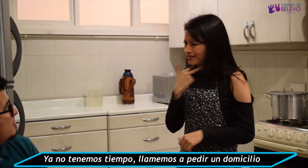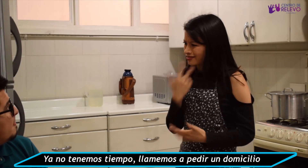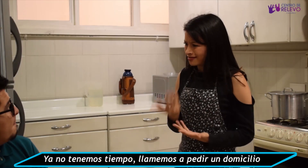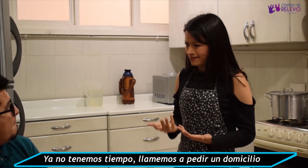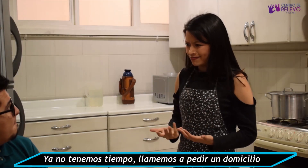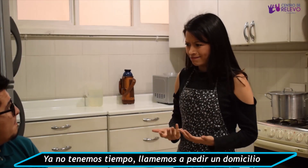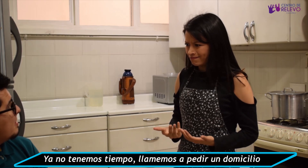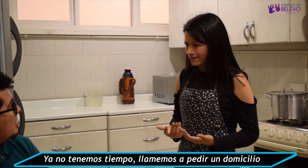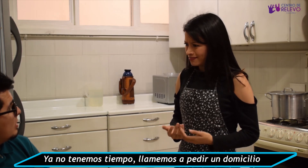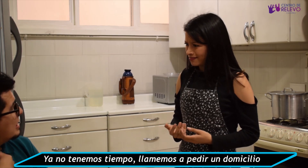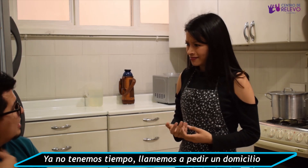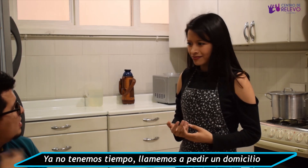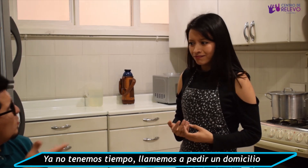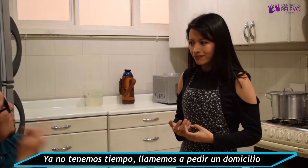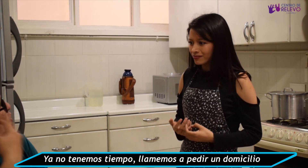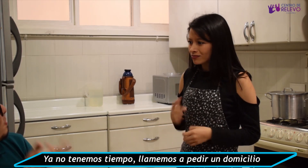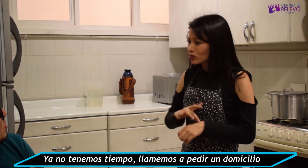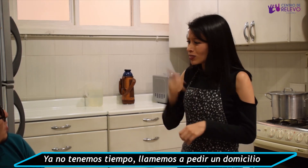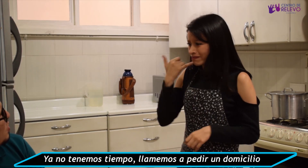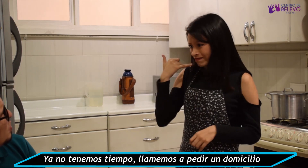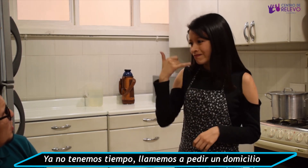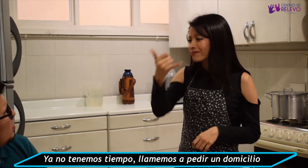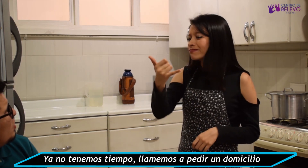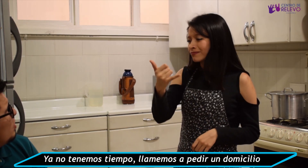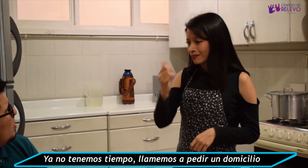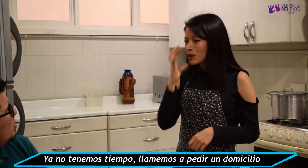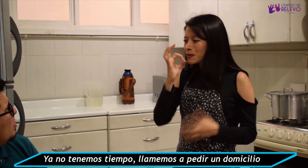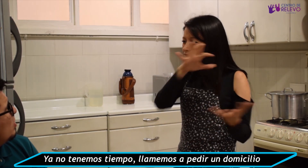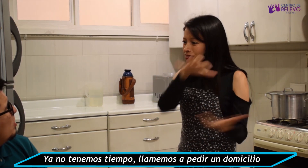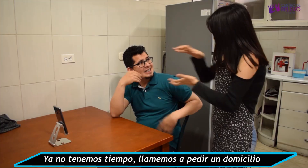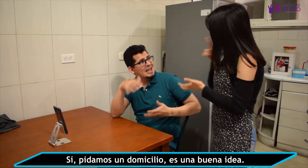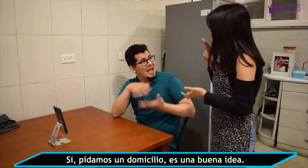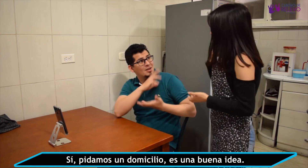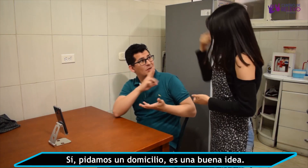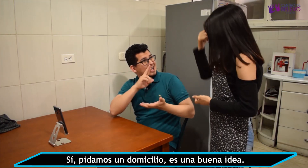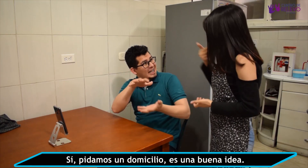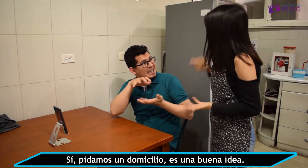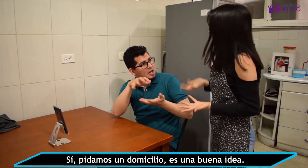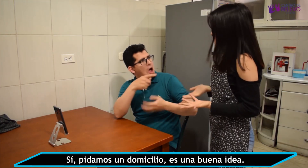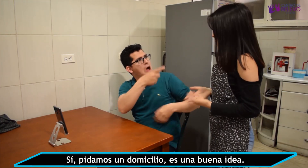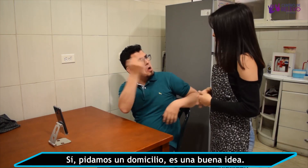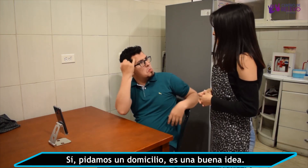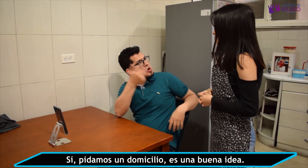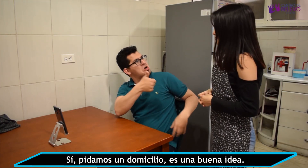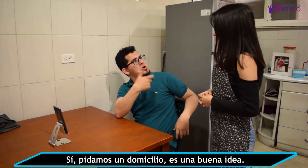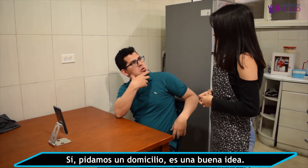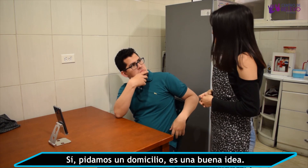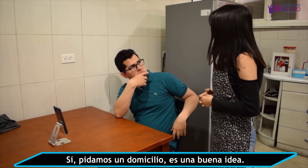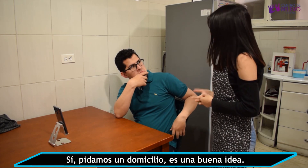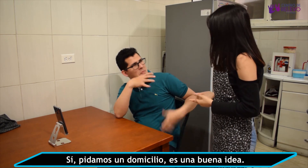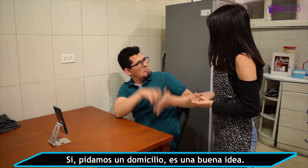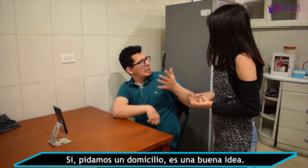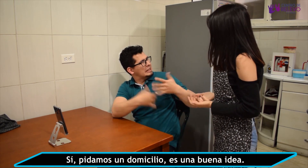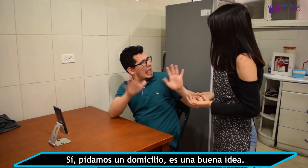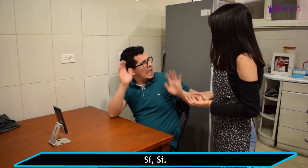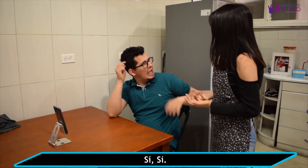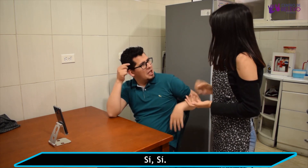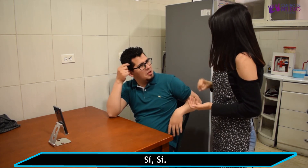Ya no tenemos tiempo. Llamemos a pedir un domicilio. Sí, pidamos un domicilio. Es una buena idea. Sí, sí.